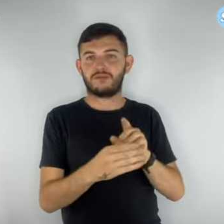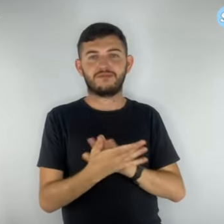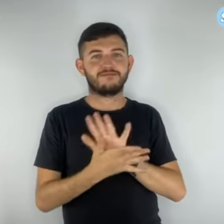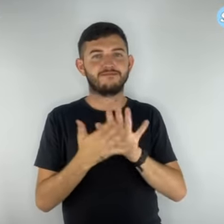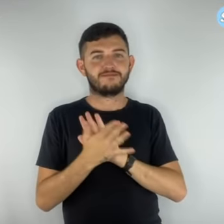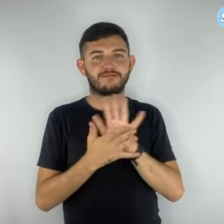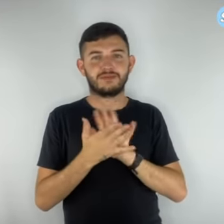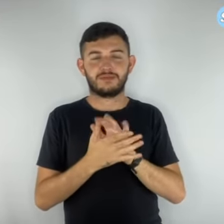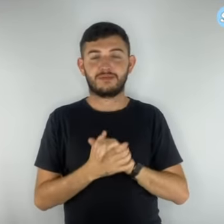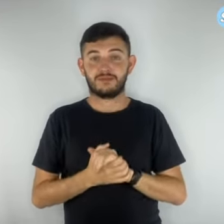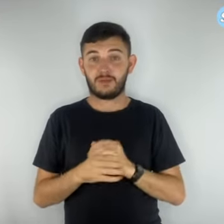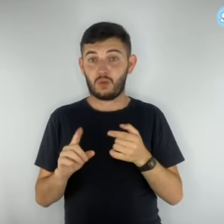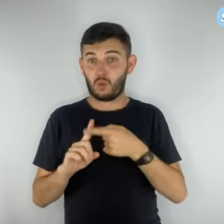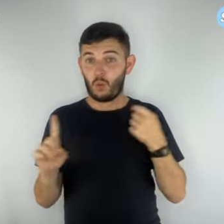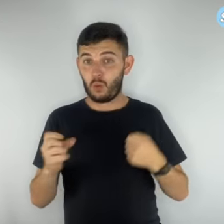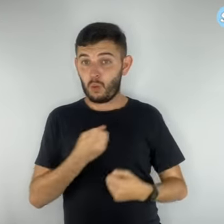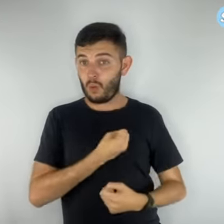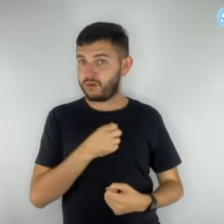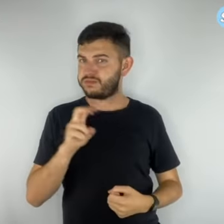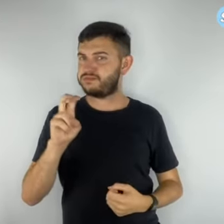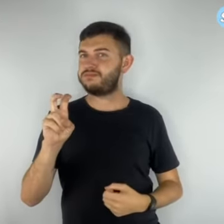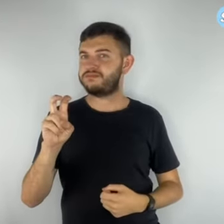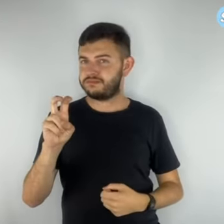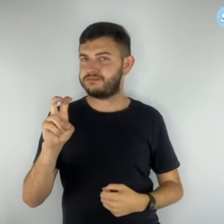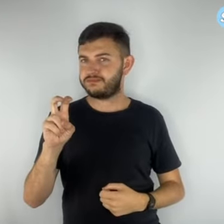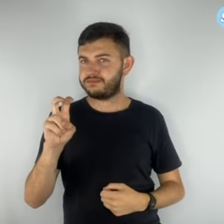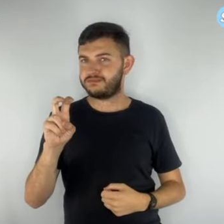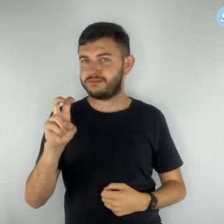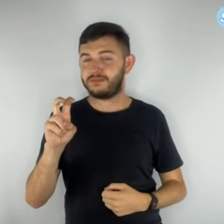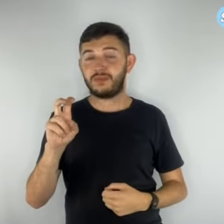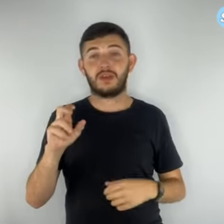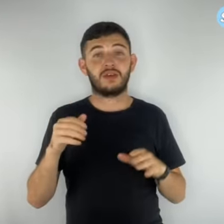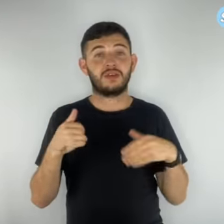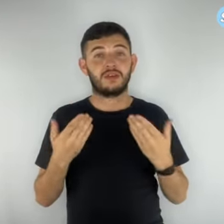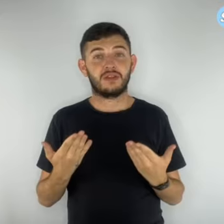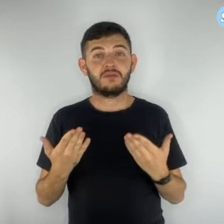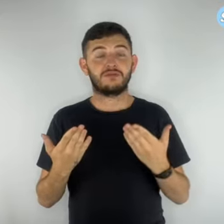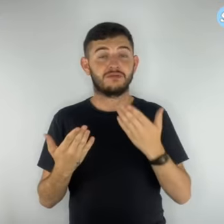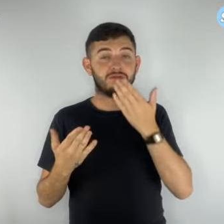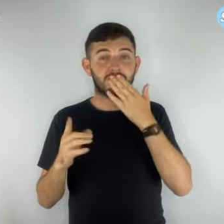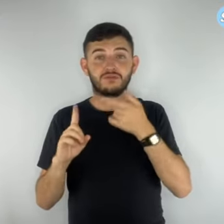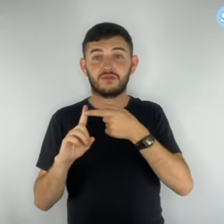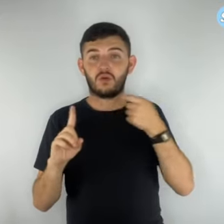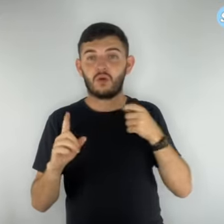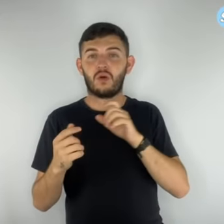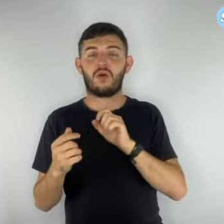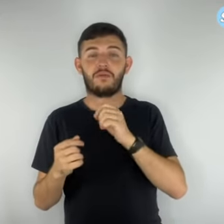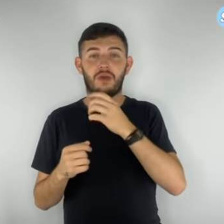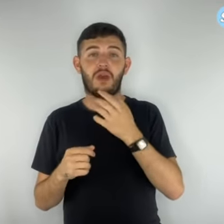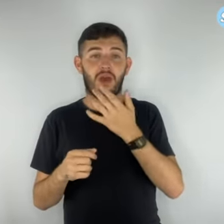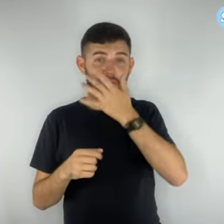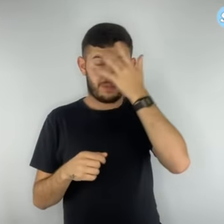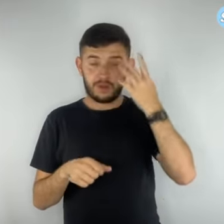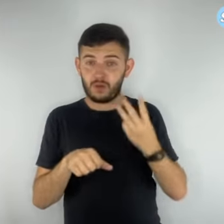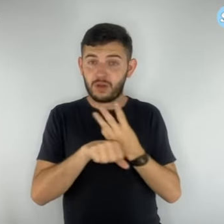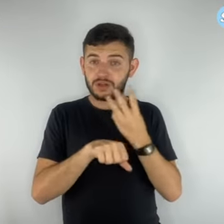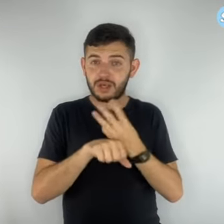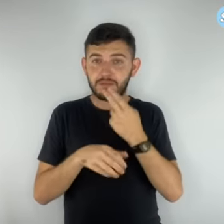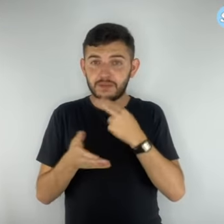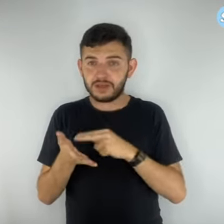Golpe 5 Nesta modalidade, o golpista envia à vítima, via WhatsApp ou e-mail, documento